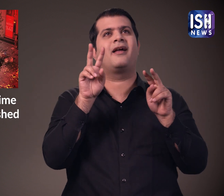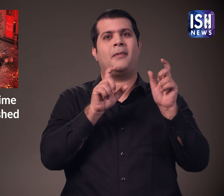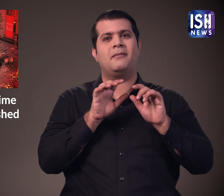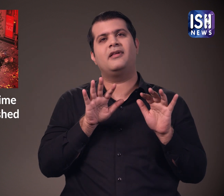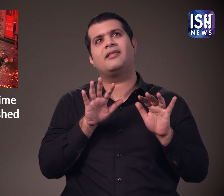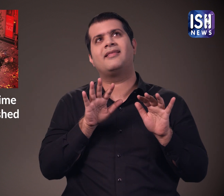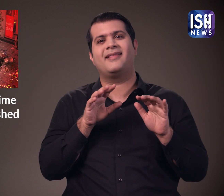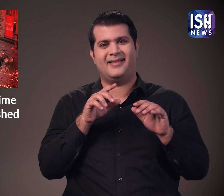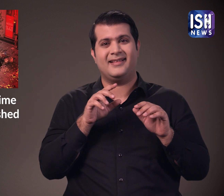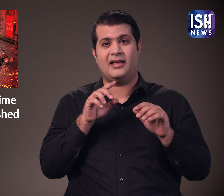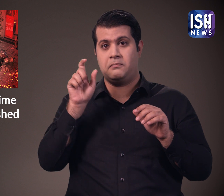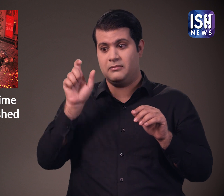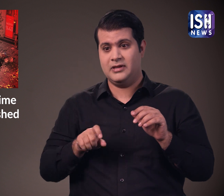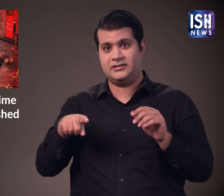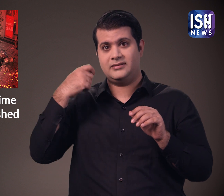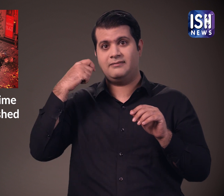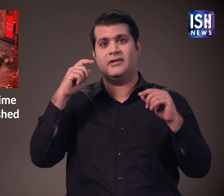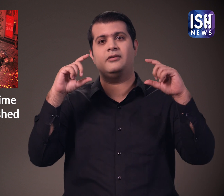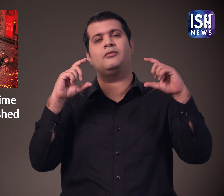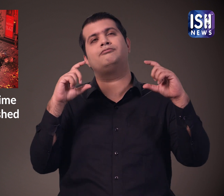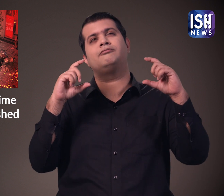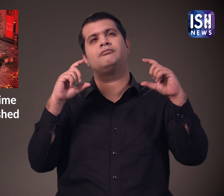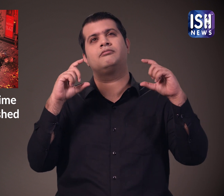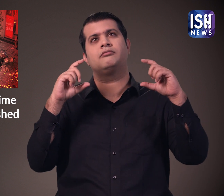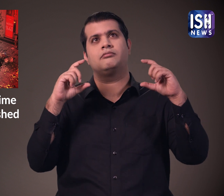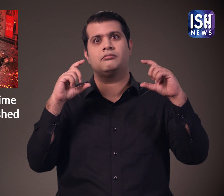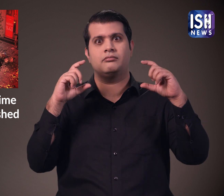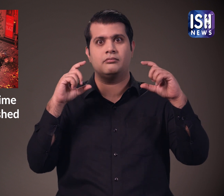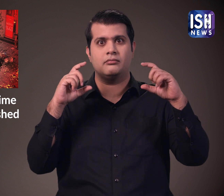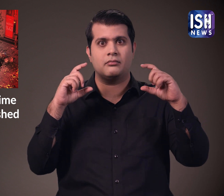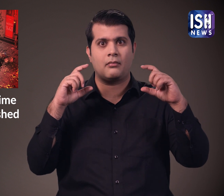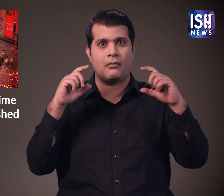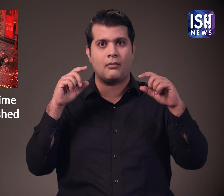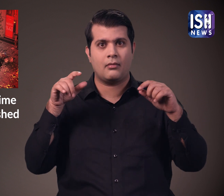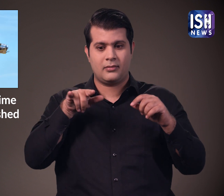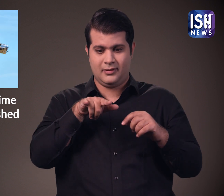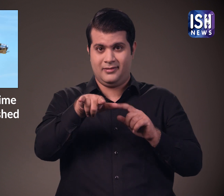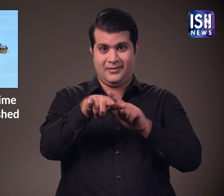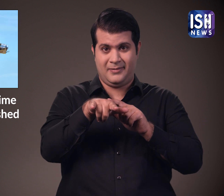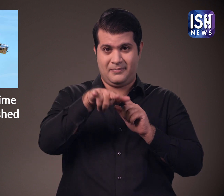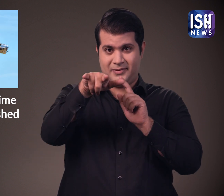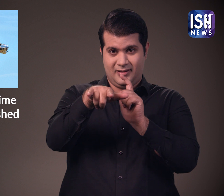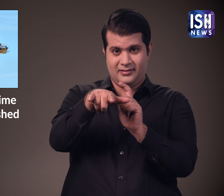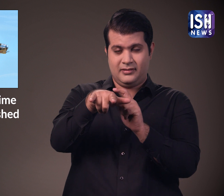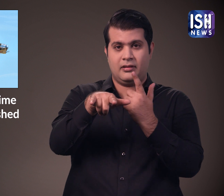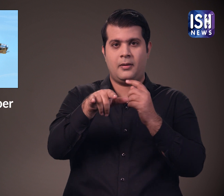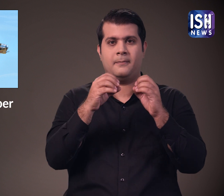एक दर्शक अपने मोबाईल पर कार्यक्रम के रेकॉर्डिंग कर रहा था। बड़ा P-17